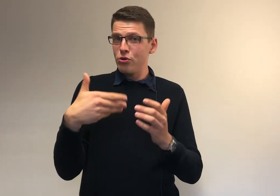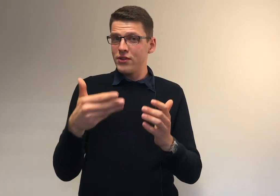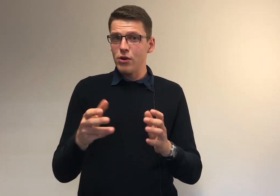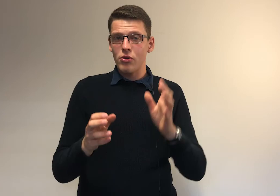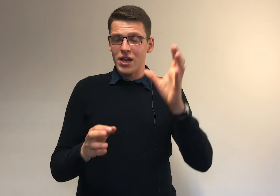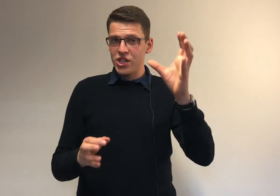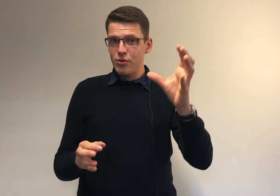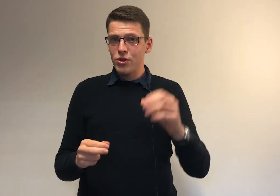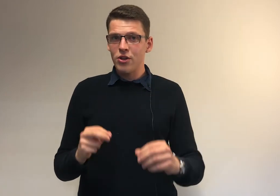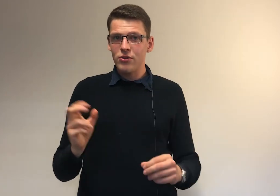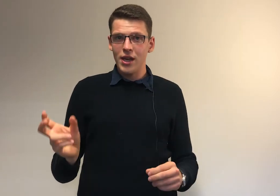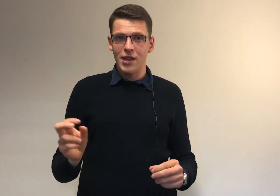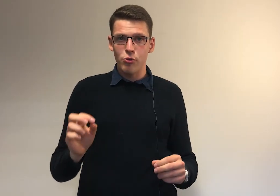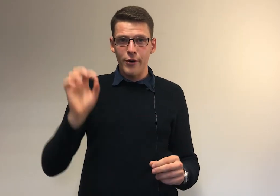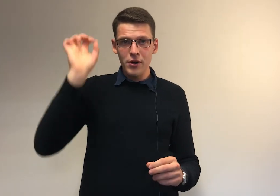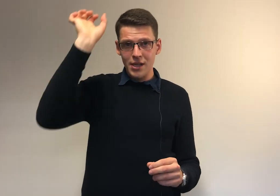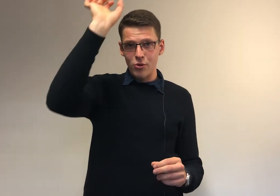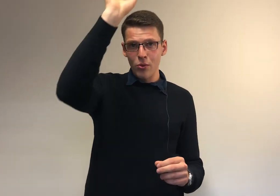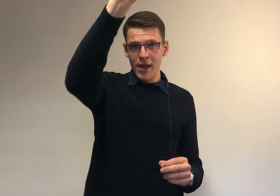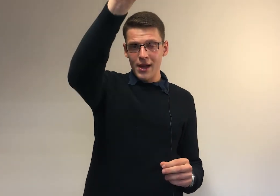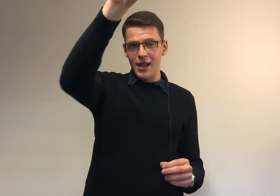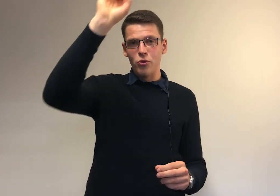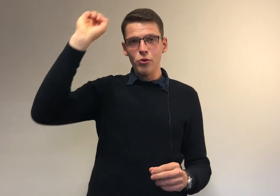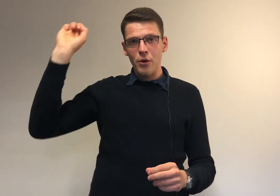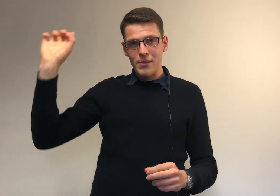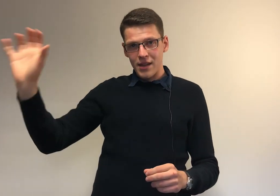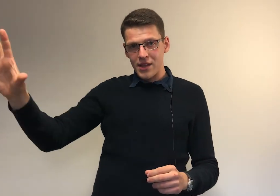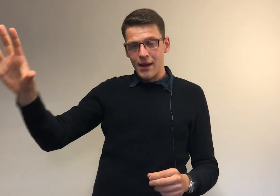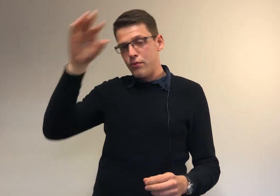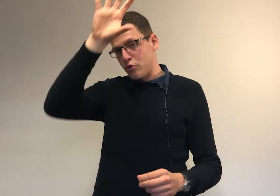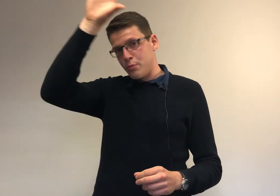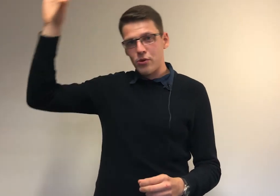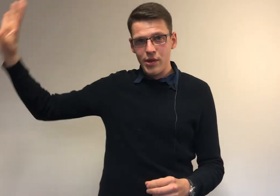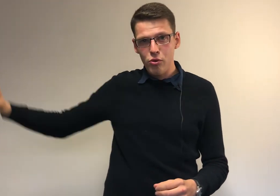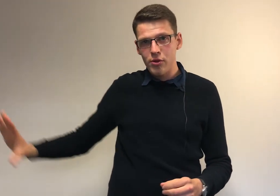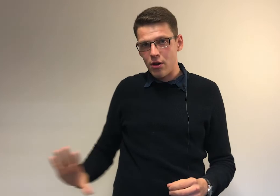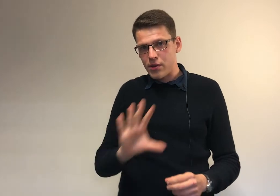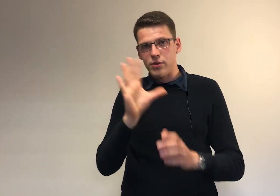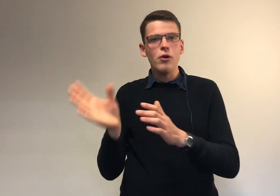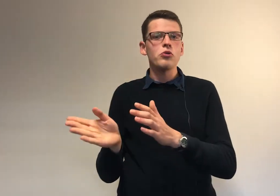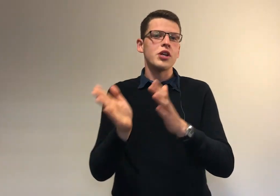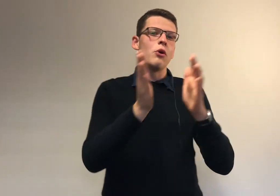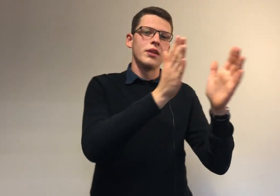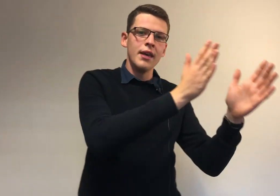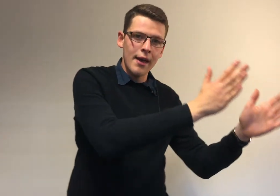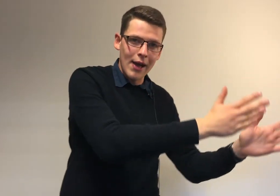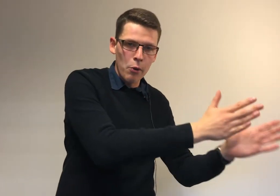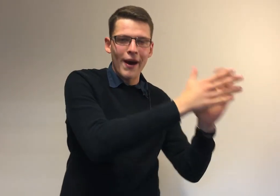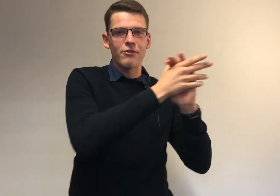une vidéo sur la gestion des notes et des supports qui sont les deux premières étapes de notre processus en citant que j'ai abordé auparavant.